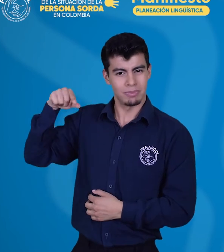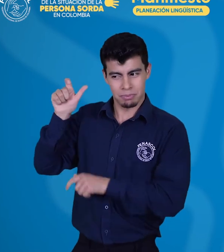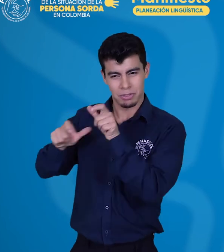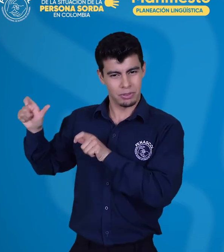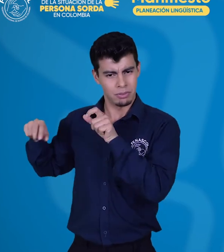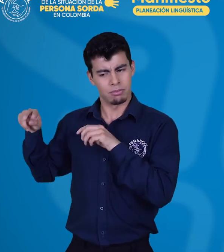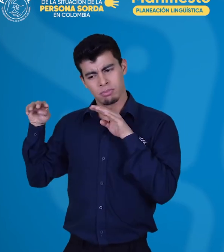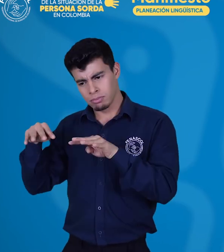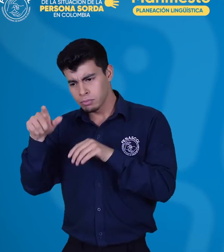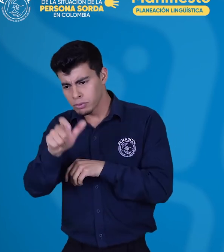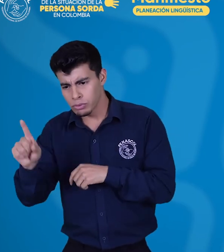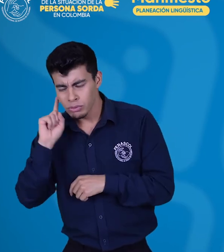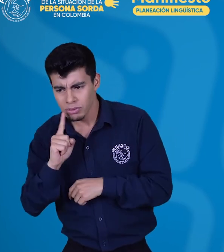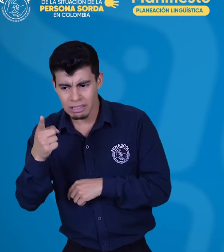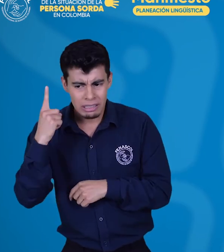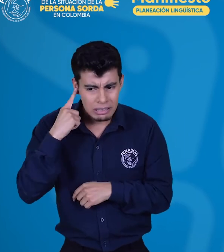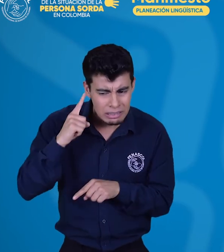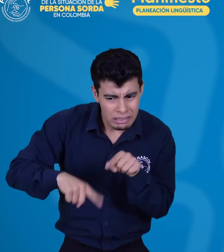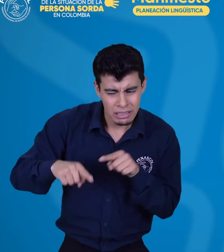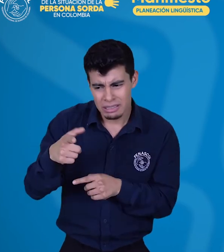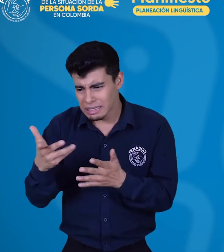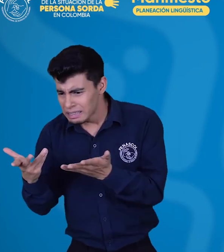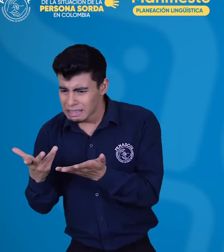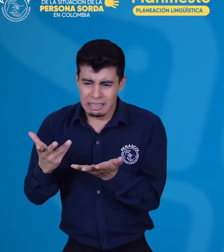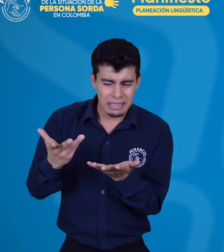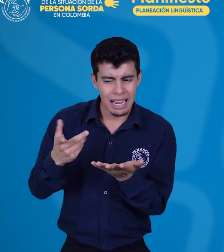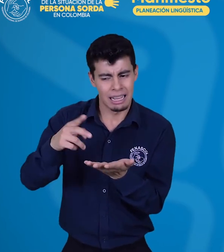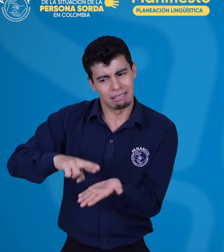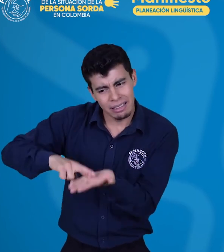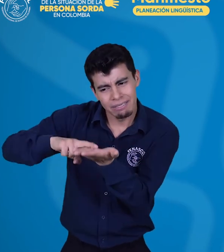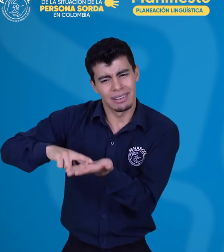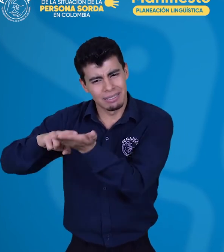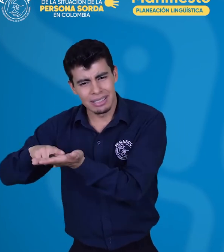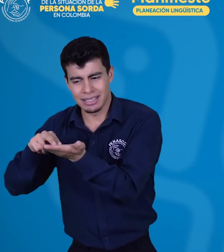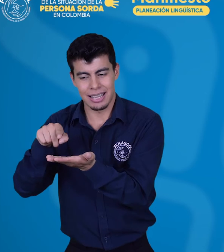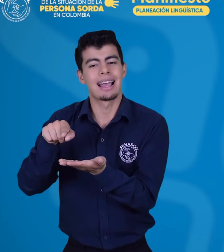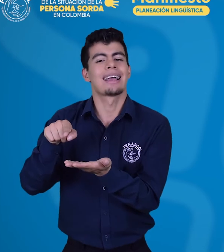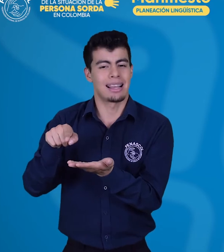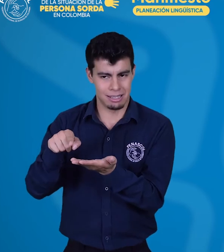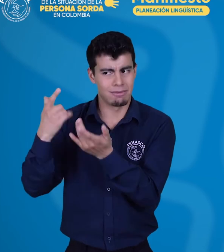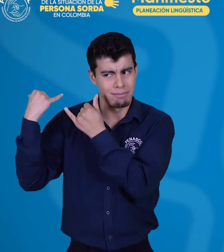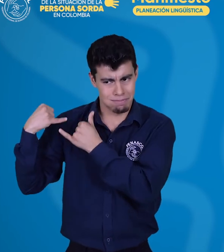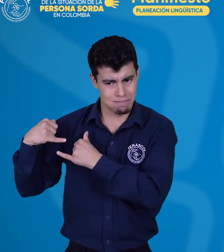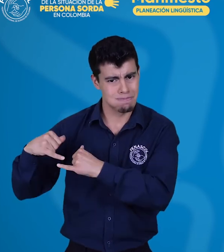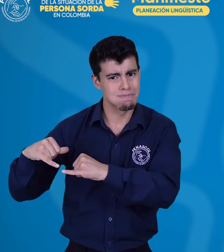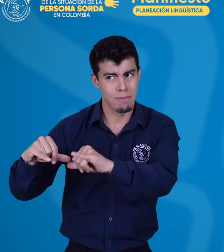estigmatizada ante enfoques médicos y rehabilitadores de la sordera, que a la fecha siguen